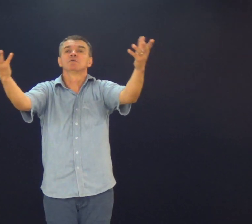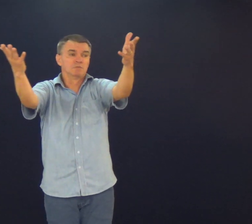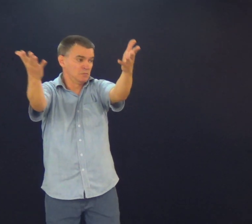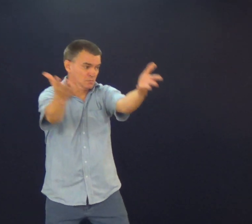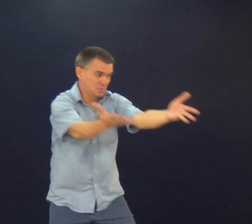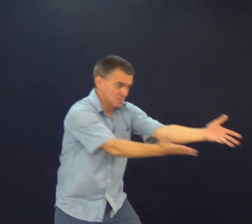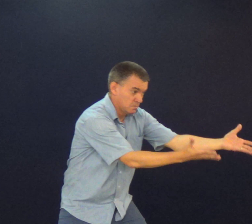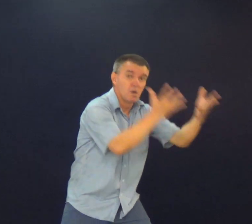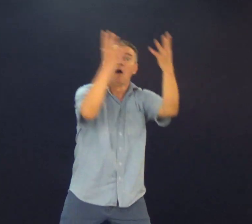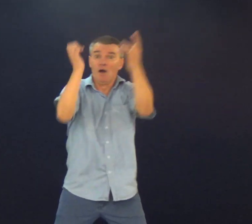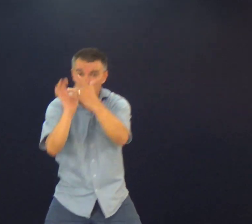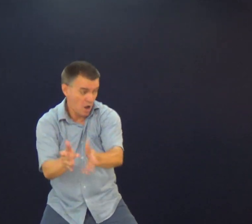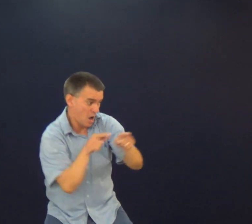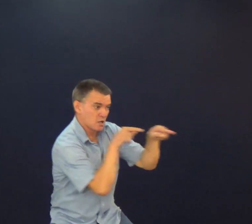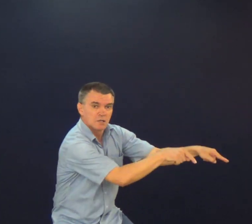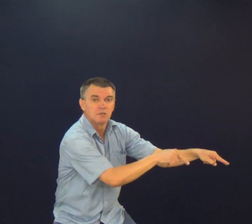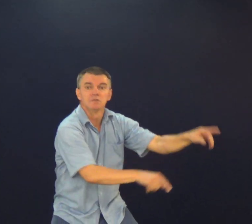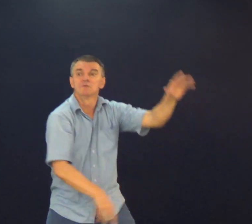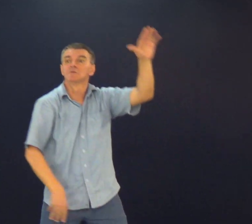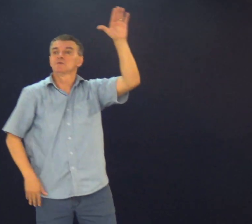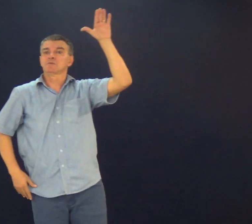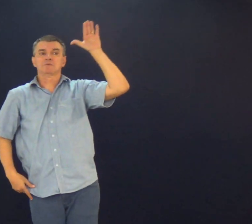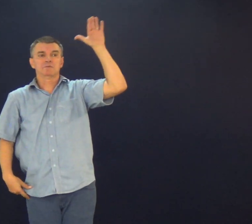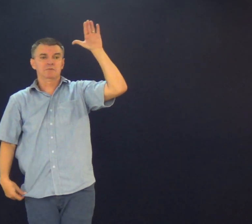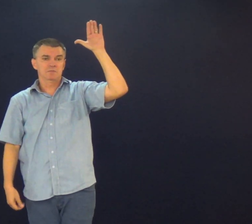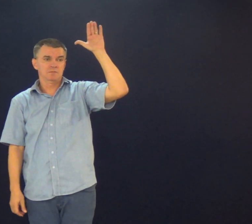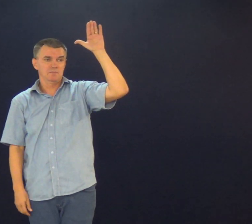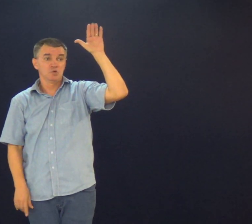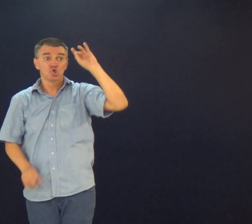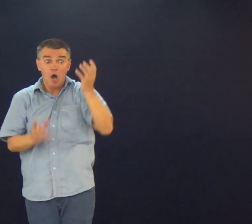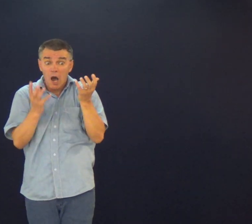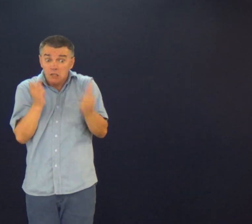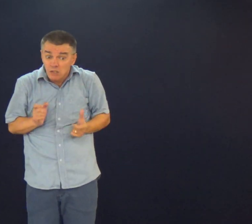caminho Vem para cá Você quer Jesus Pela primeira vez